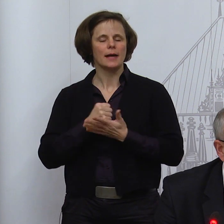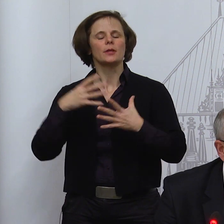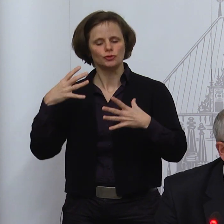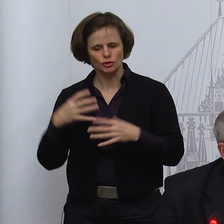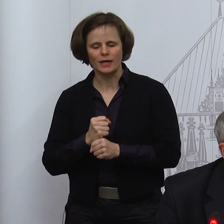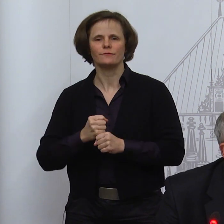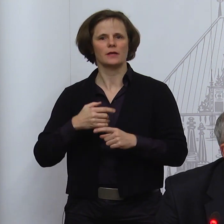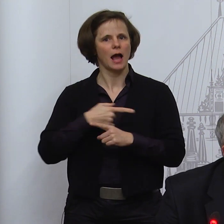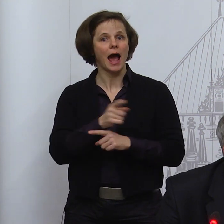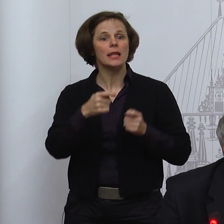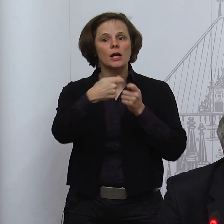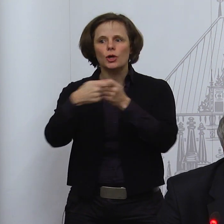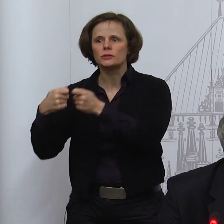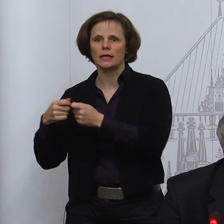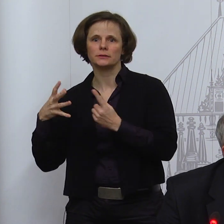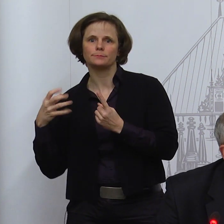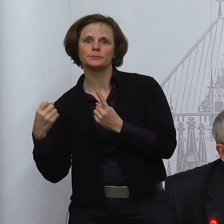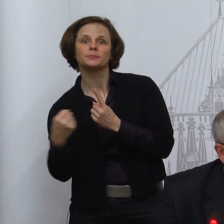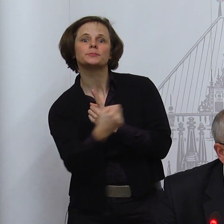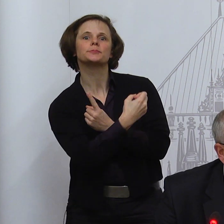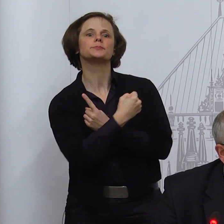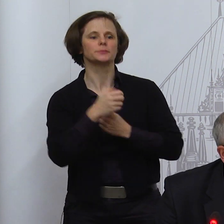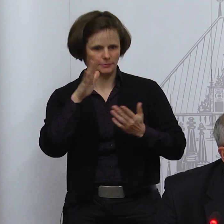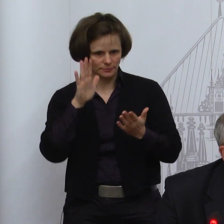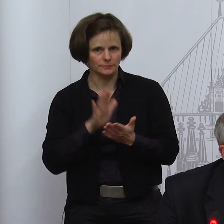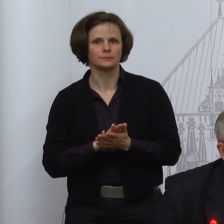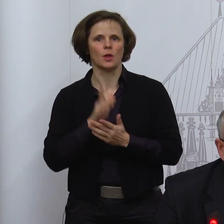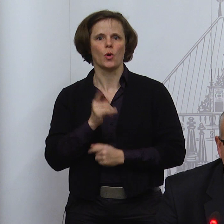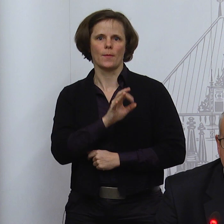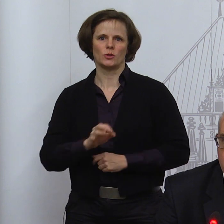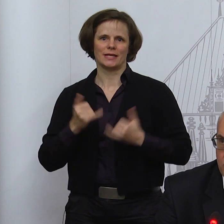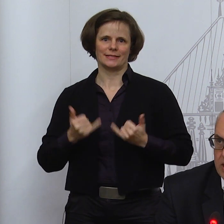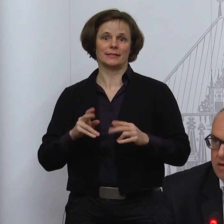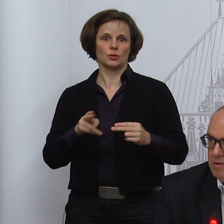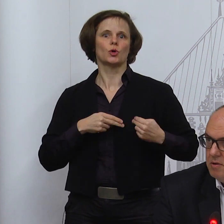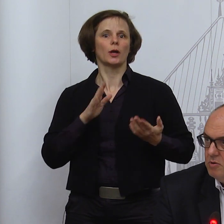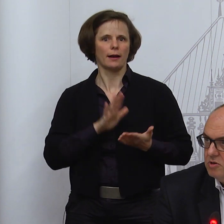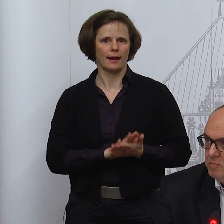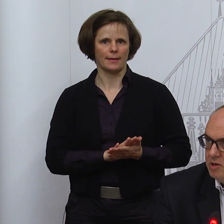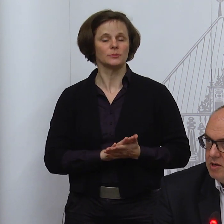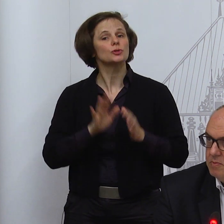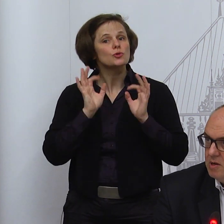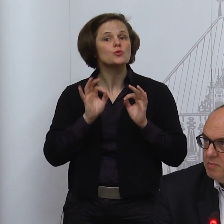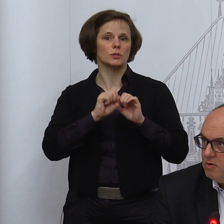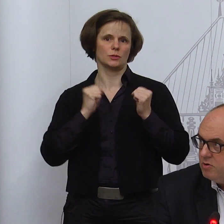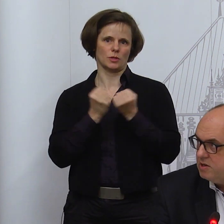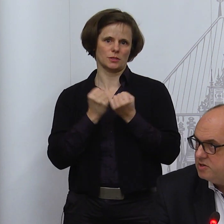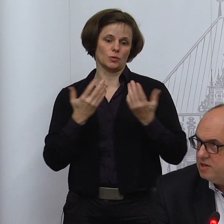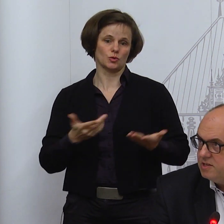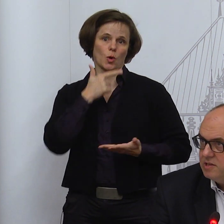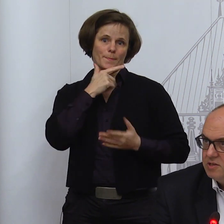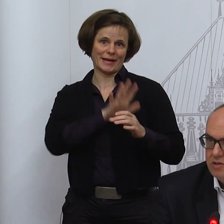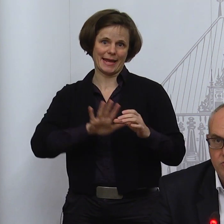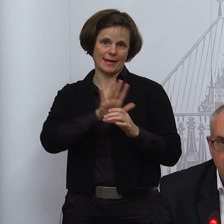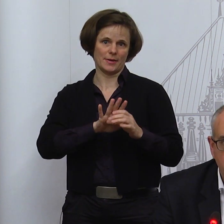nachzuverfolgen. Das ist eine gute Situation, aber das ist keine Situation, die es überall im Bundesgebiet gibt. Bei höheren